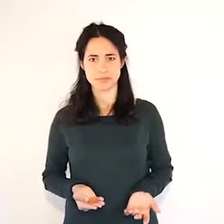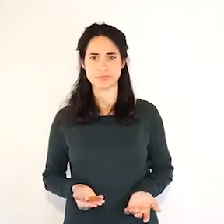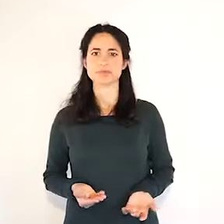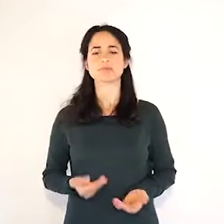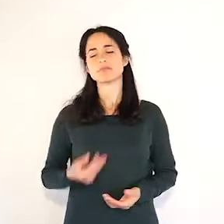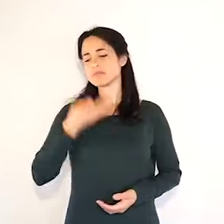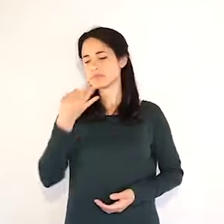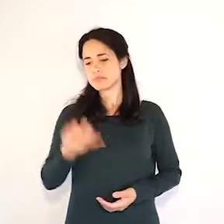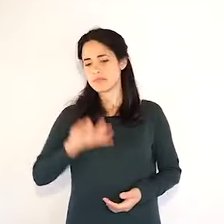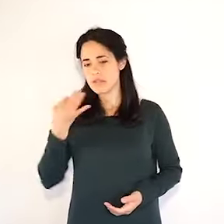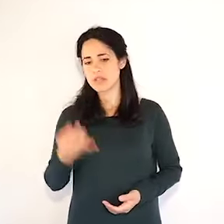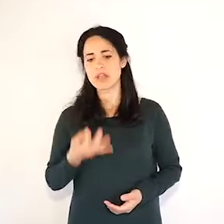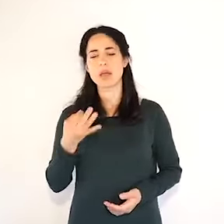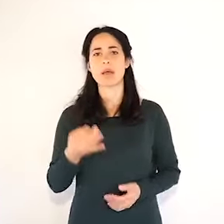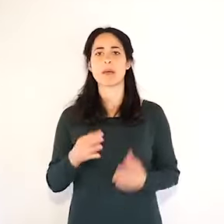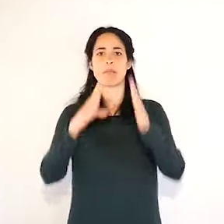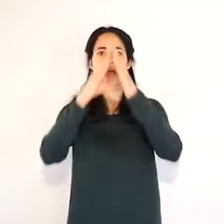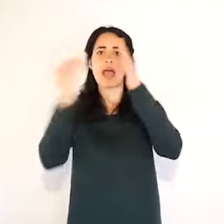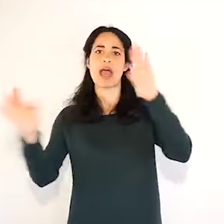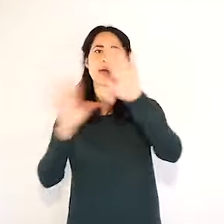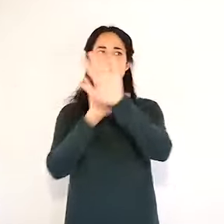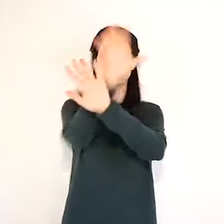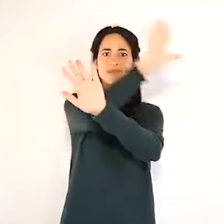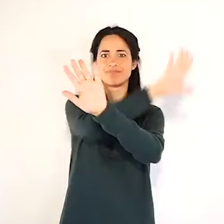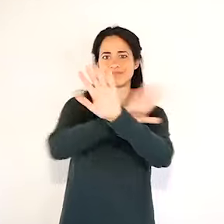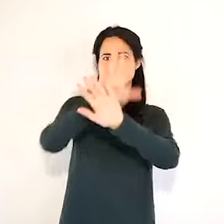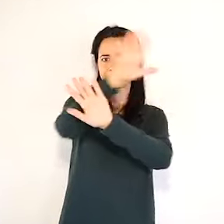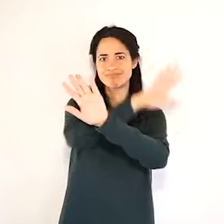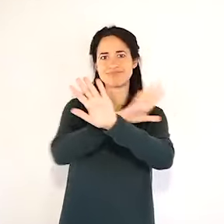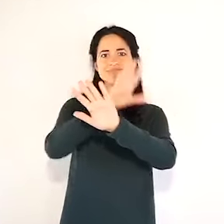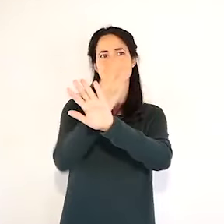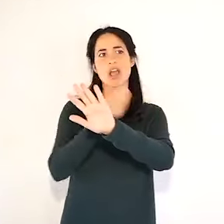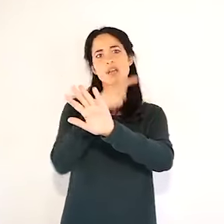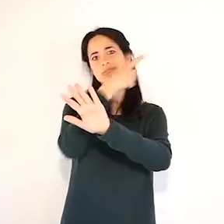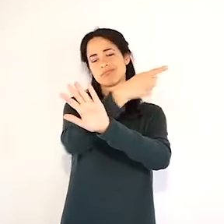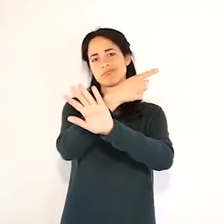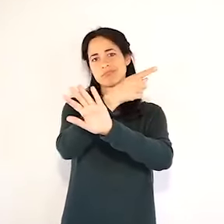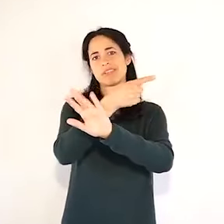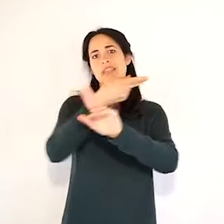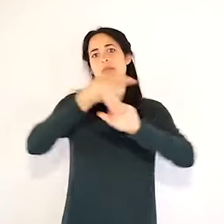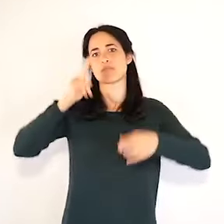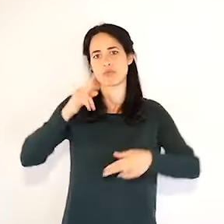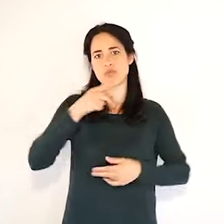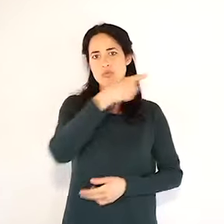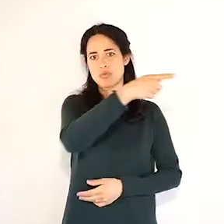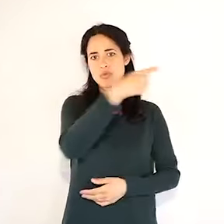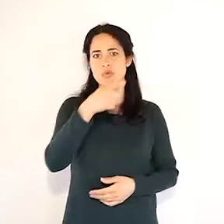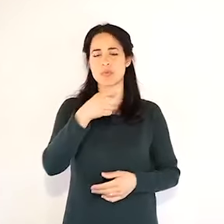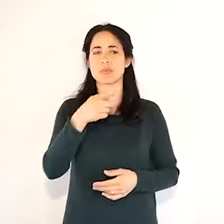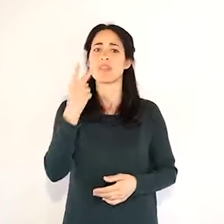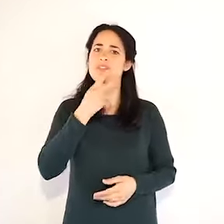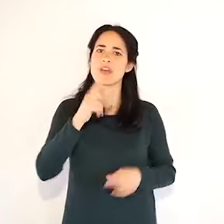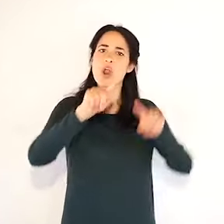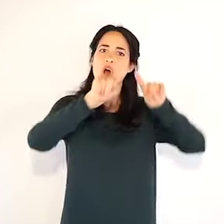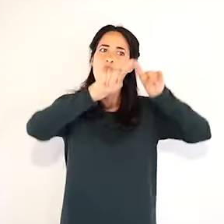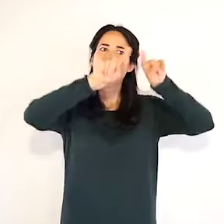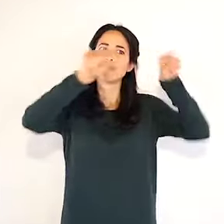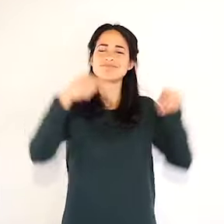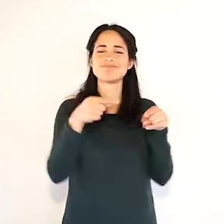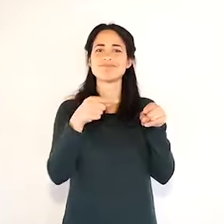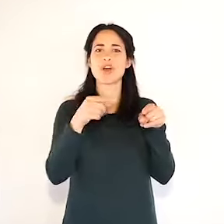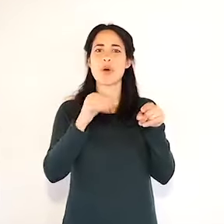zone più colpite, con una parentesi oggi che riguarda Reggio Emilia,